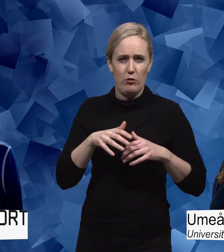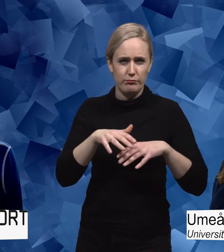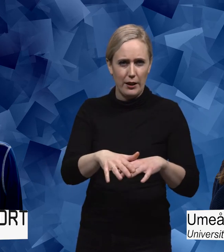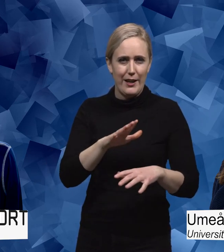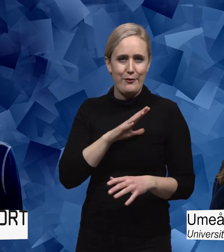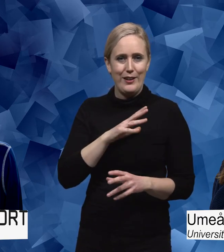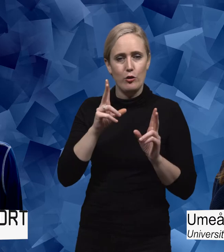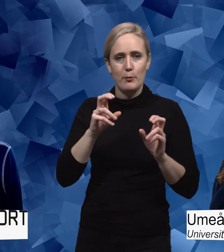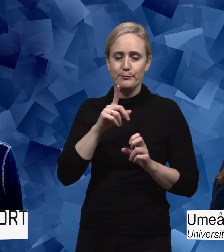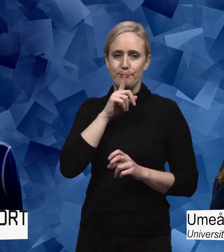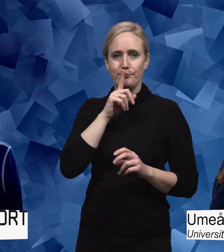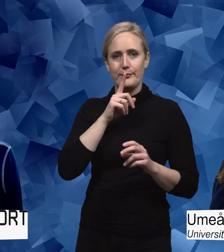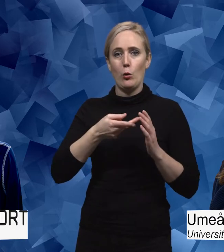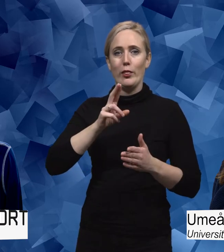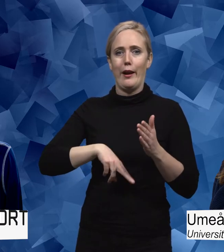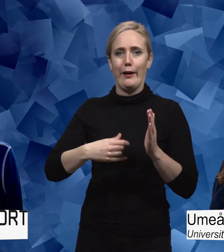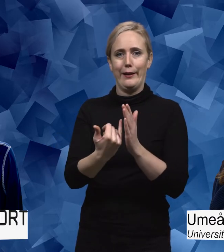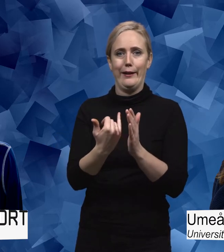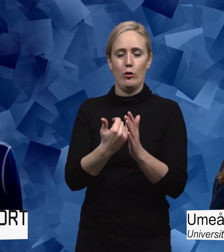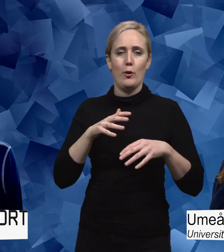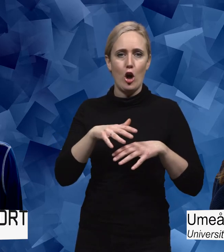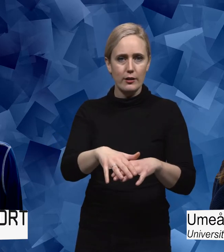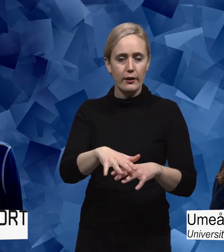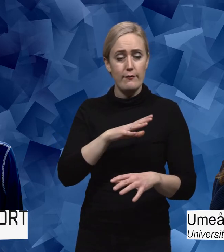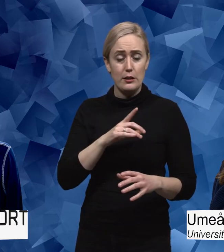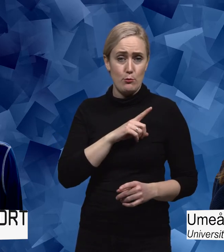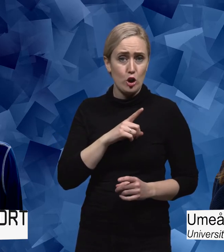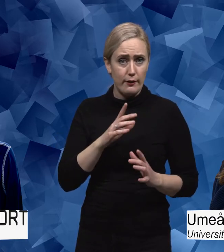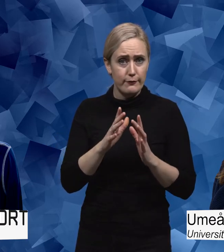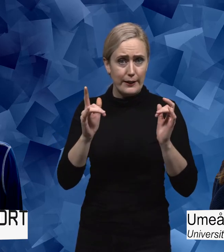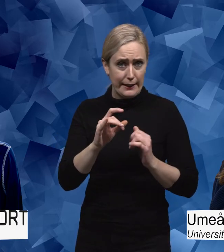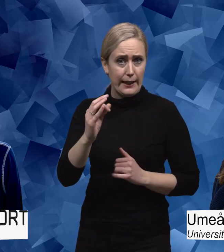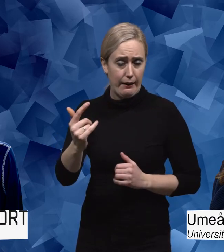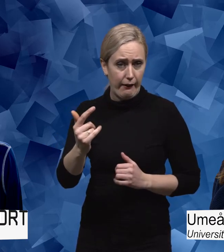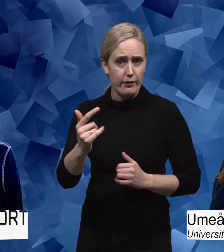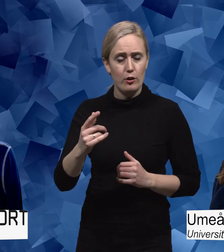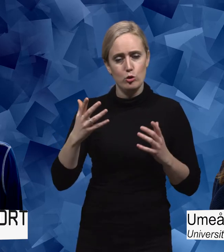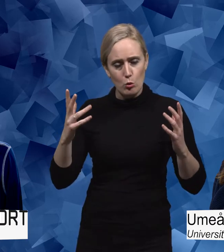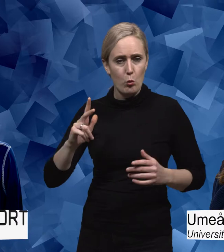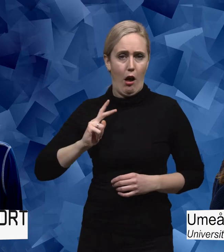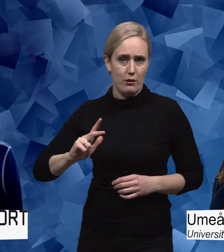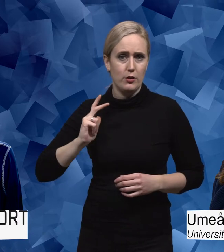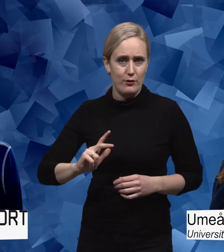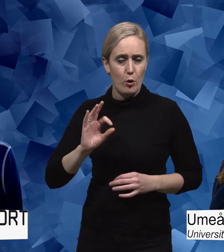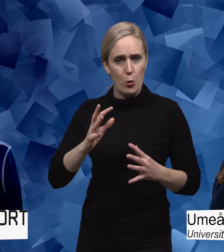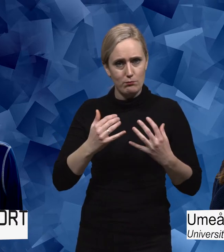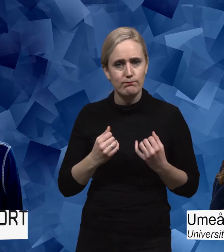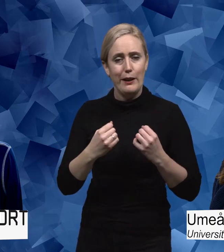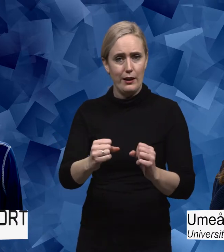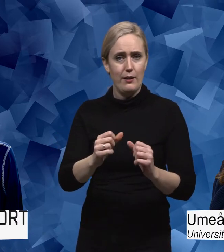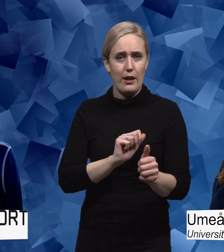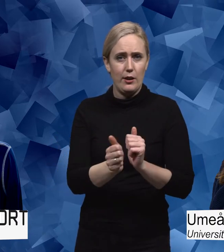kontrakter som man pratar om eller som har funnits där man har en stor frihet och ett stort eget ansvar att bedriva